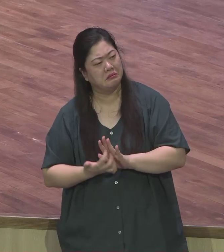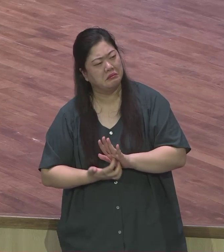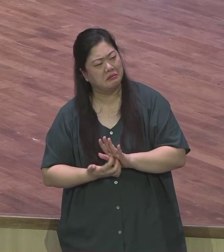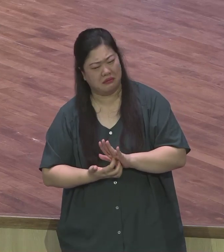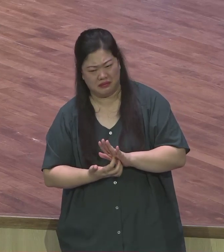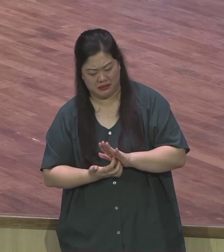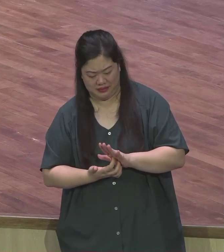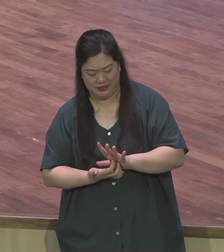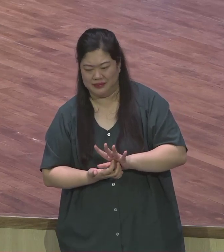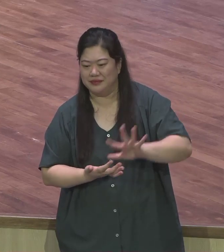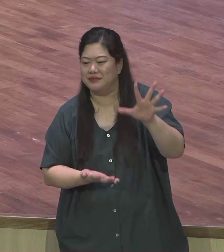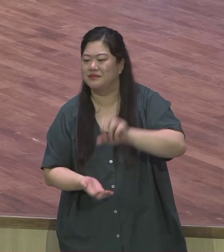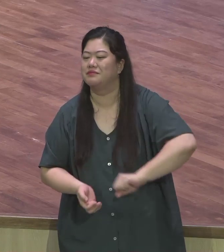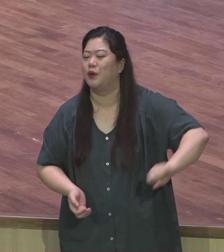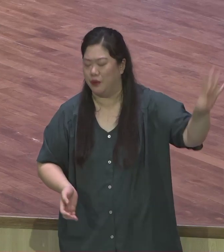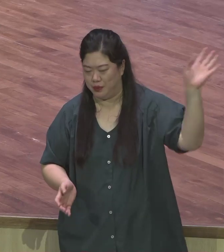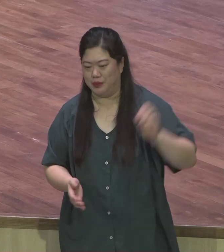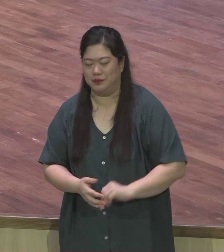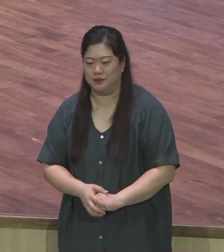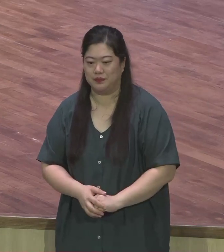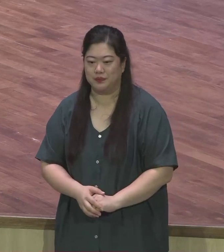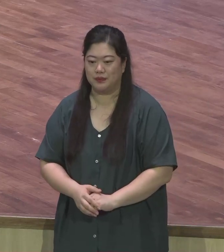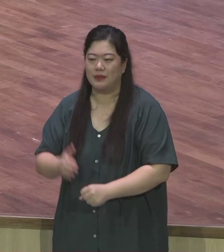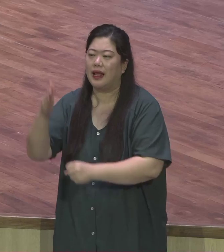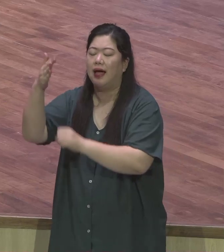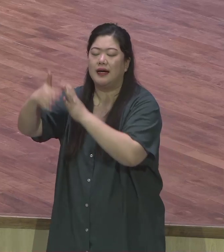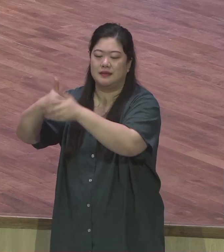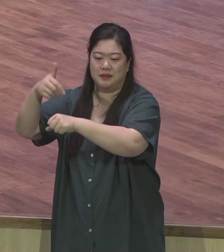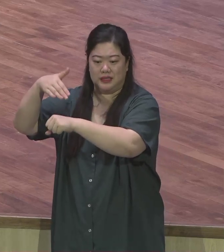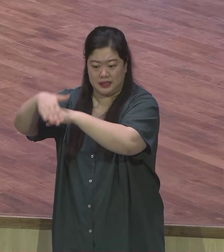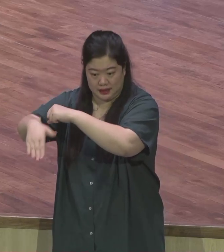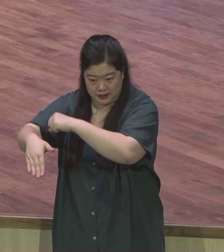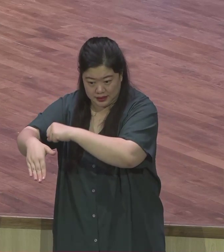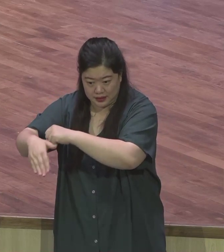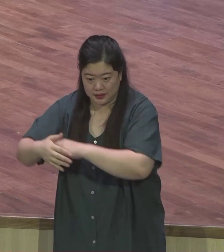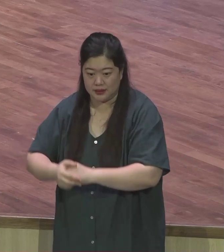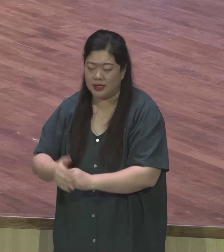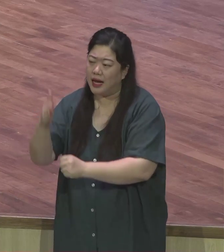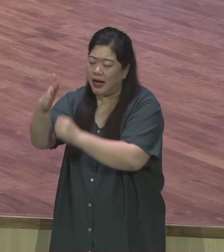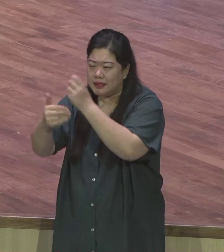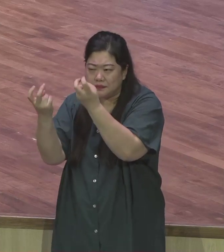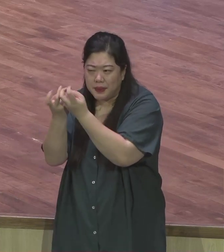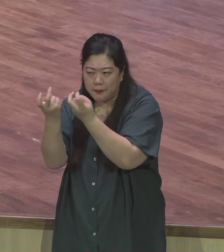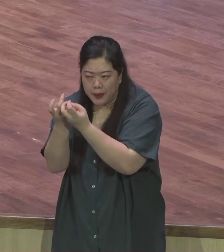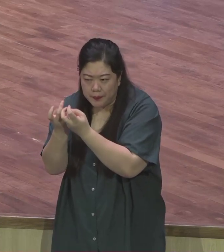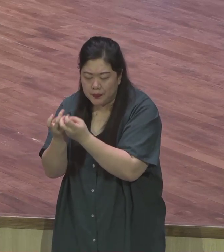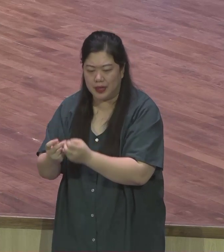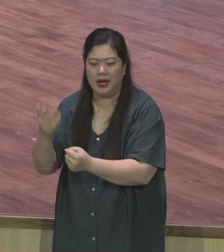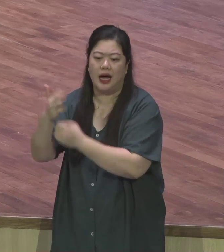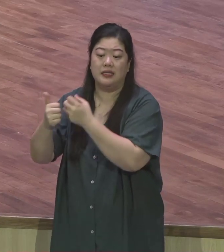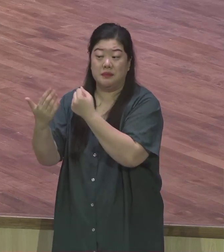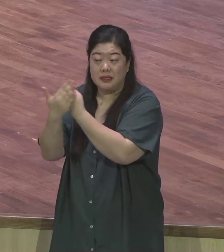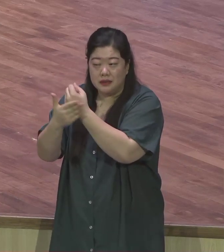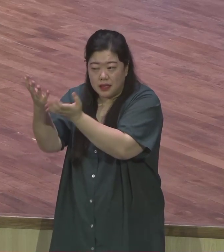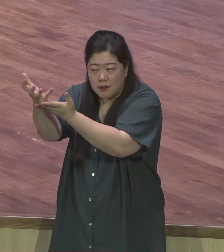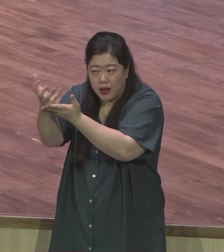주셨습니다 하나님의 이 놀라운 공급하심을 체험하심으로 하나님의 나라를 더 확산시켜 나가고